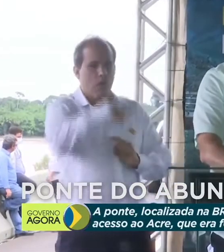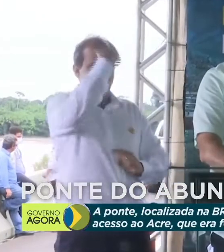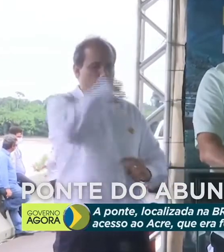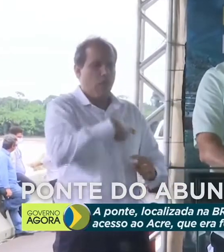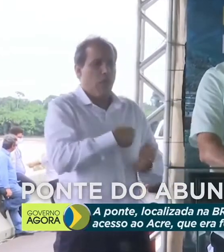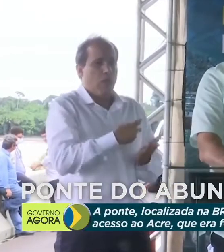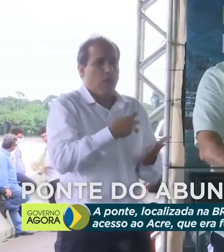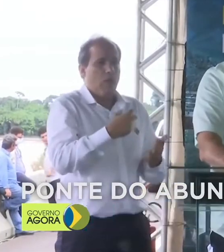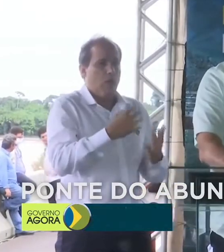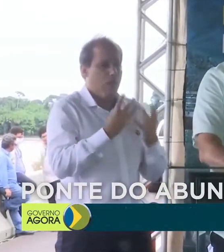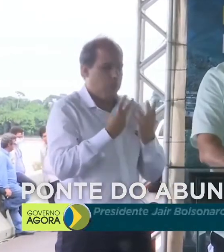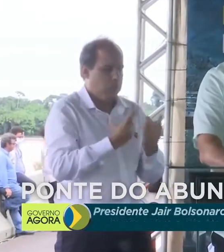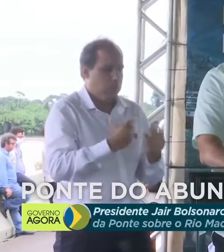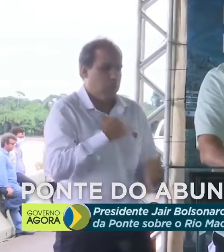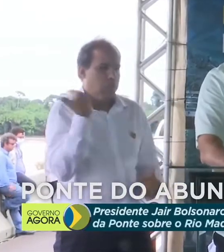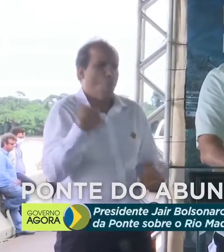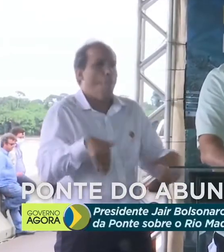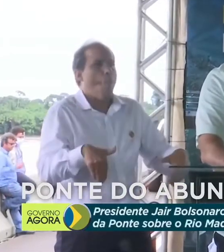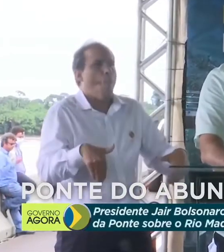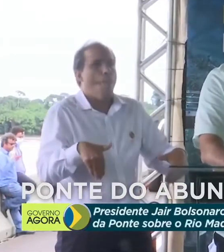em casa.